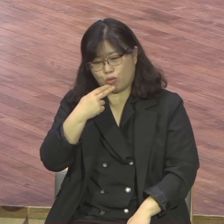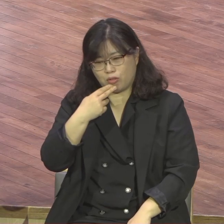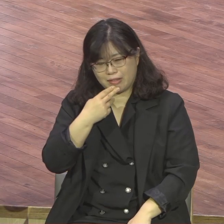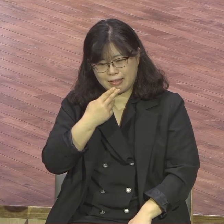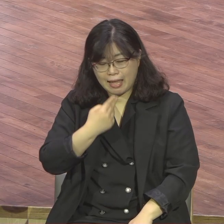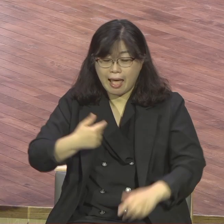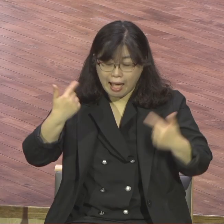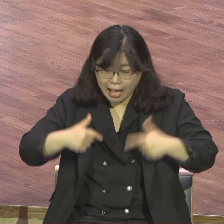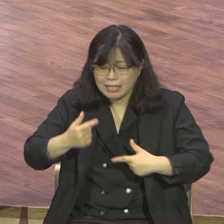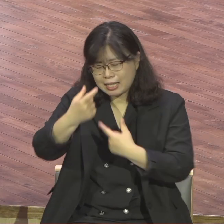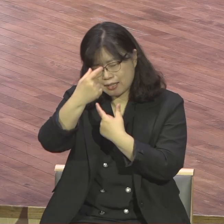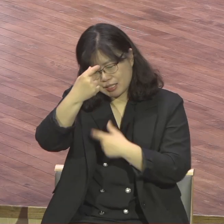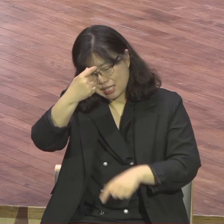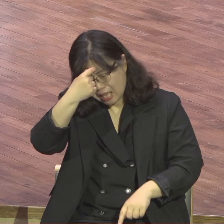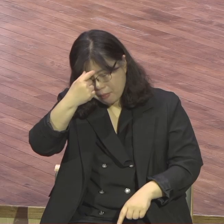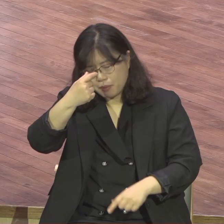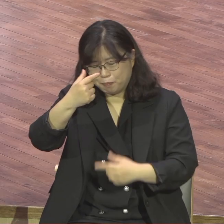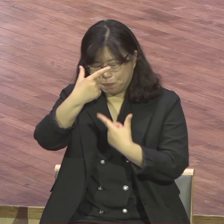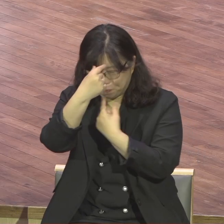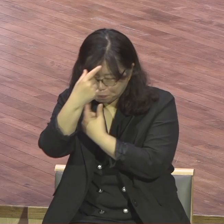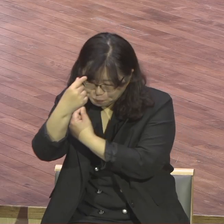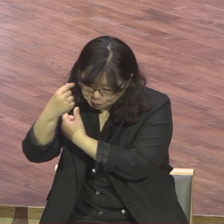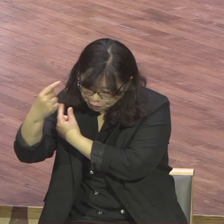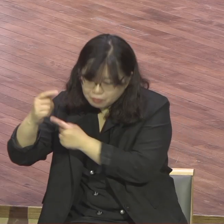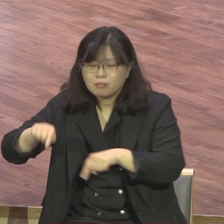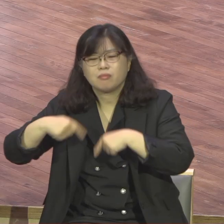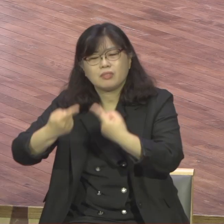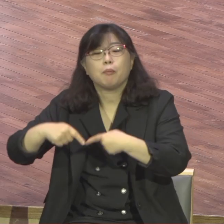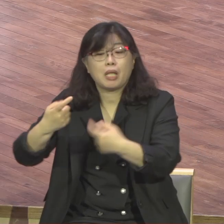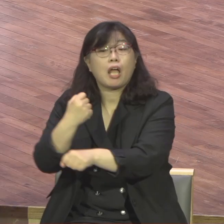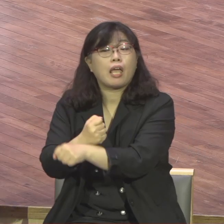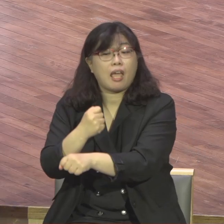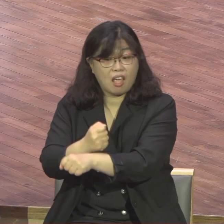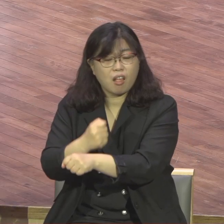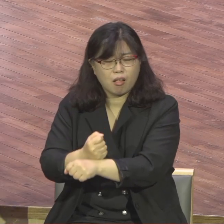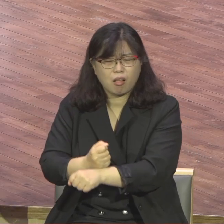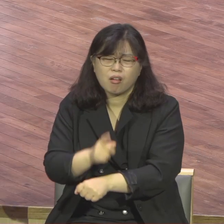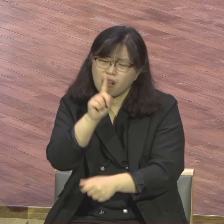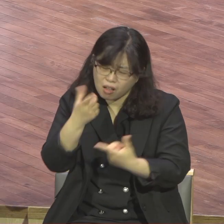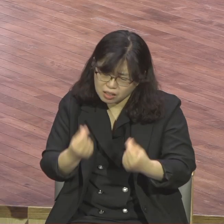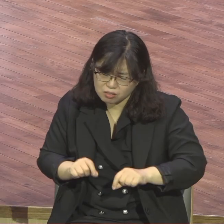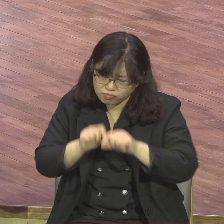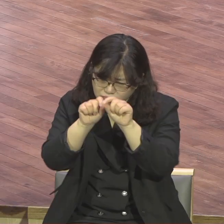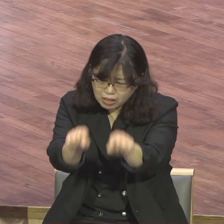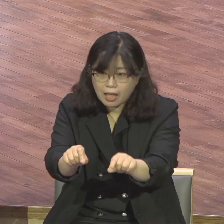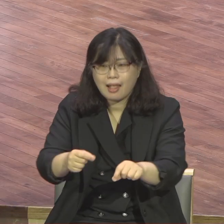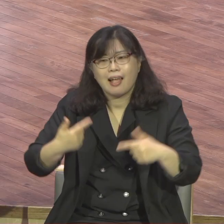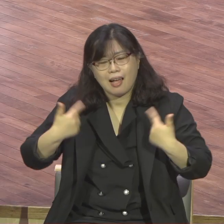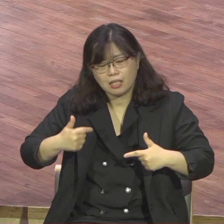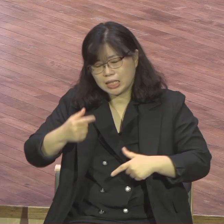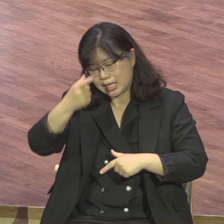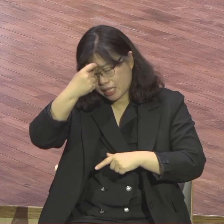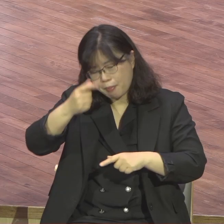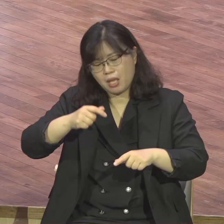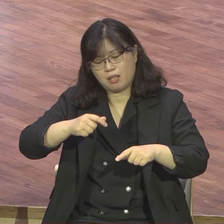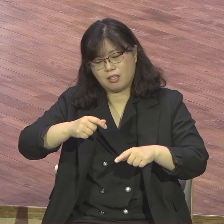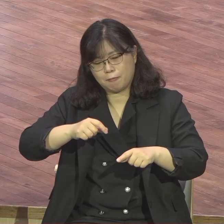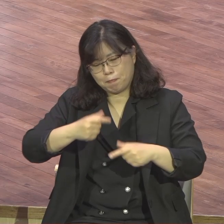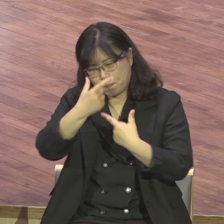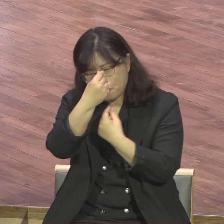포롬도 안 되면서 안 다니까 이 말 이 말 저 말 완전히 인본적이 속에 있는 착지해서 하면 지꺽이 했는 말 10년 전